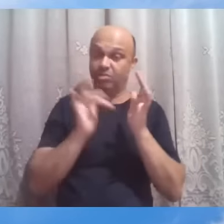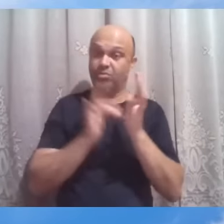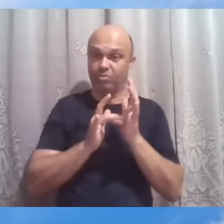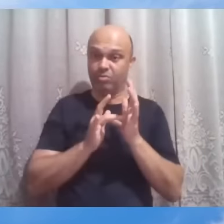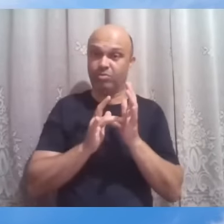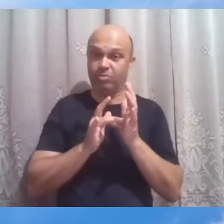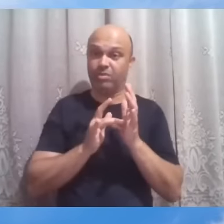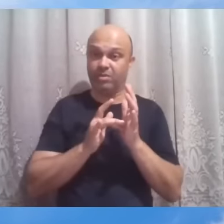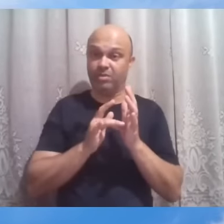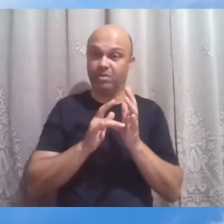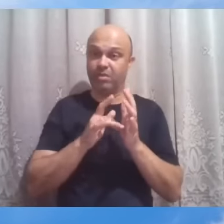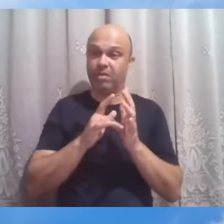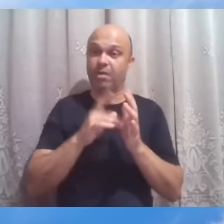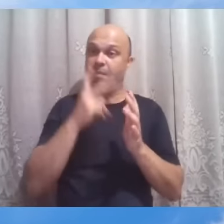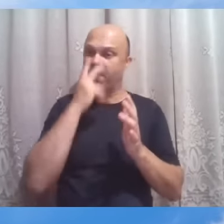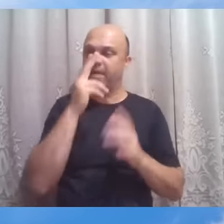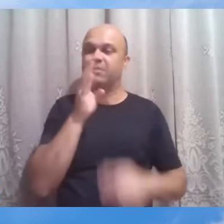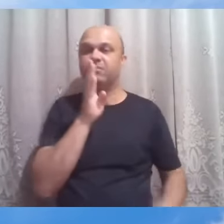parecerá silencioso.